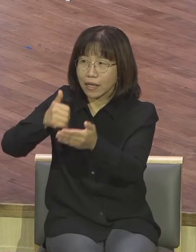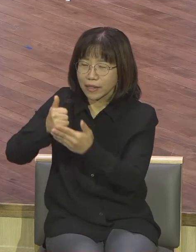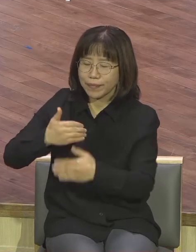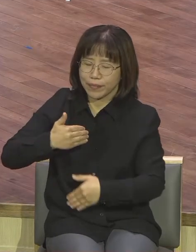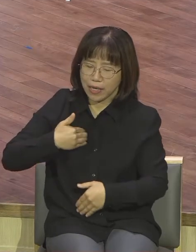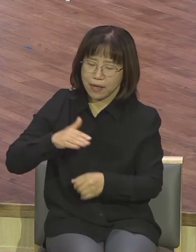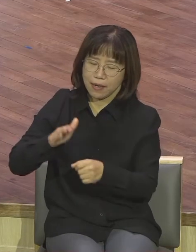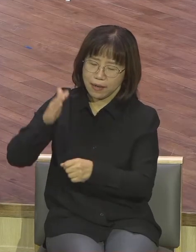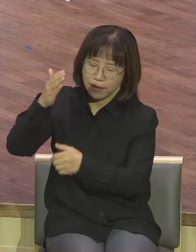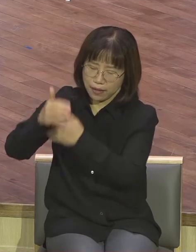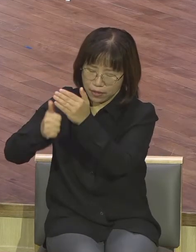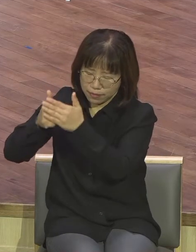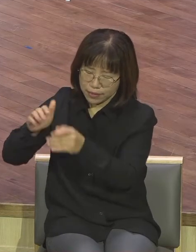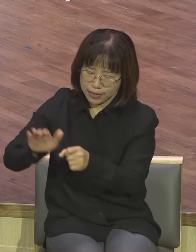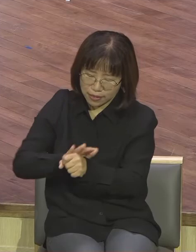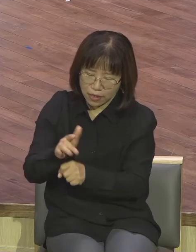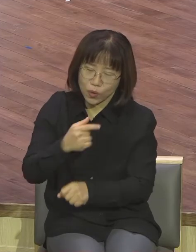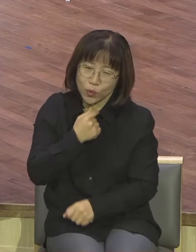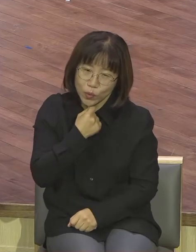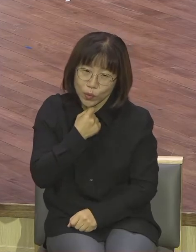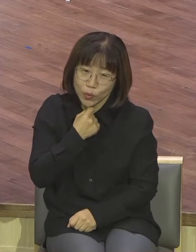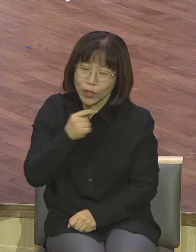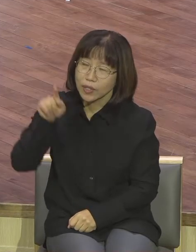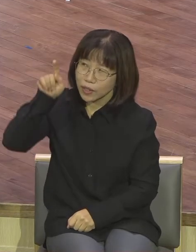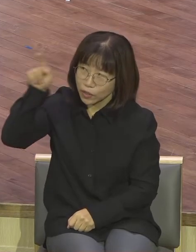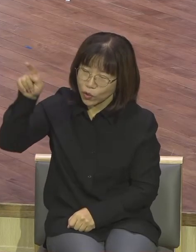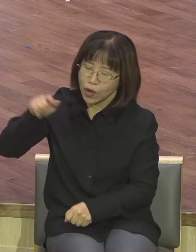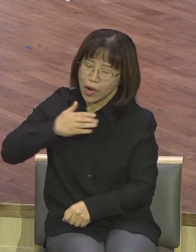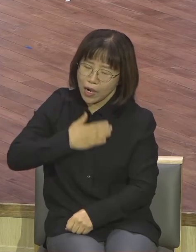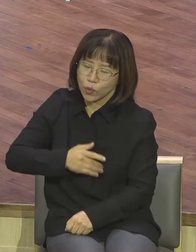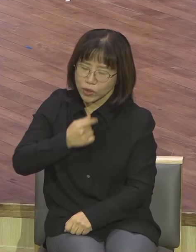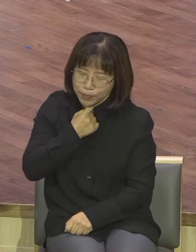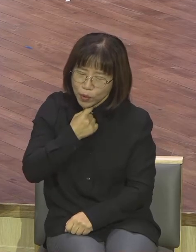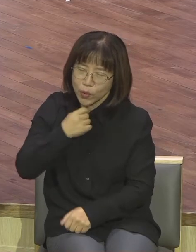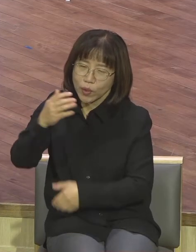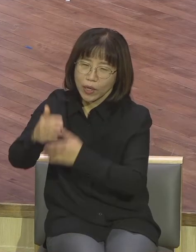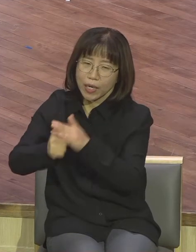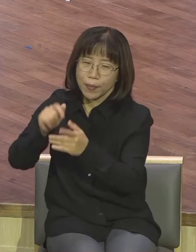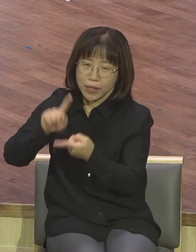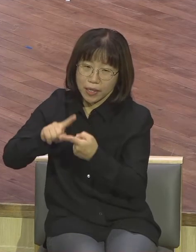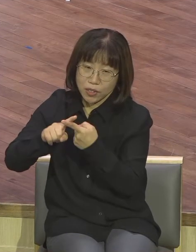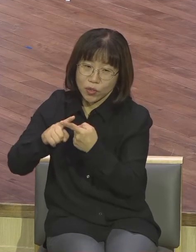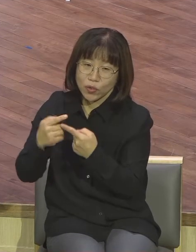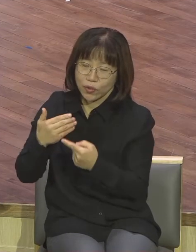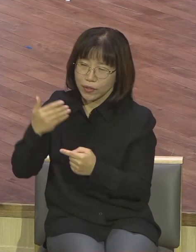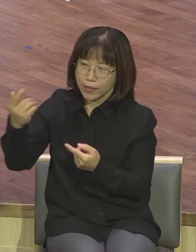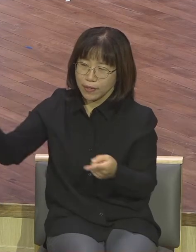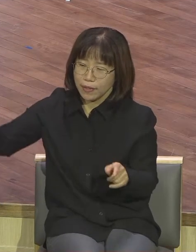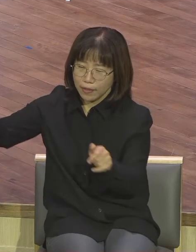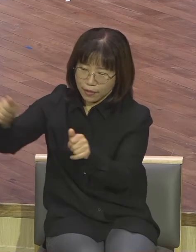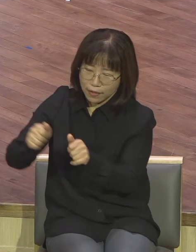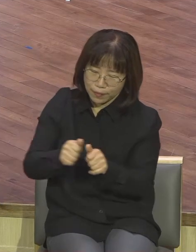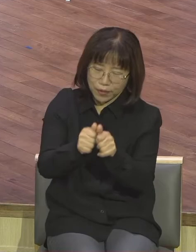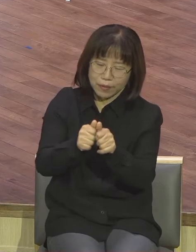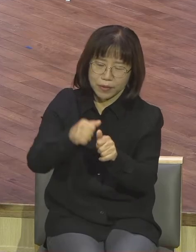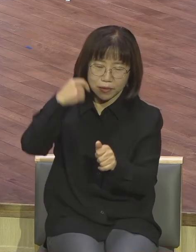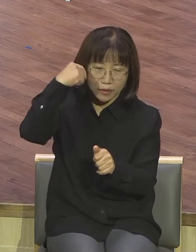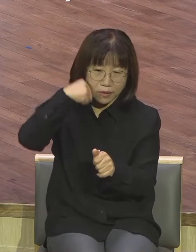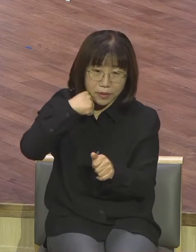원합니다 하나님을 더욱 알기를 원합니다 하나님 함께함을 느끼게 하여 조합사사 하나님이 나를 보고 계신